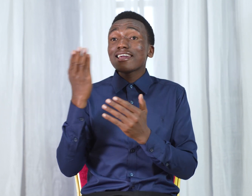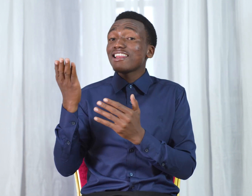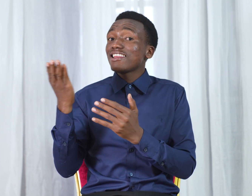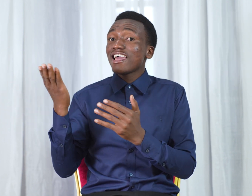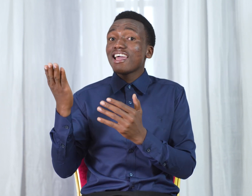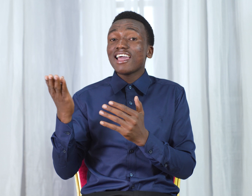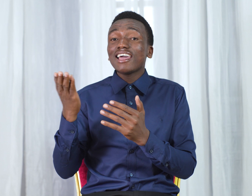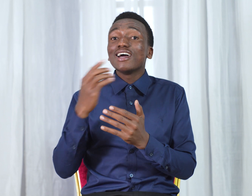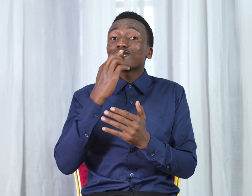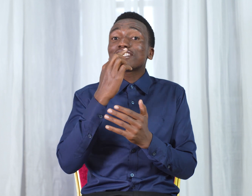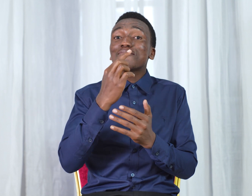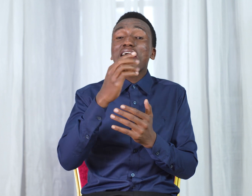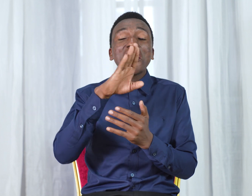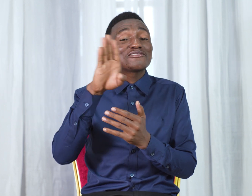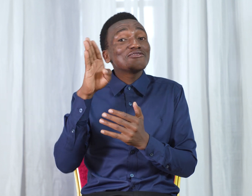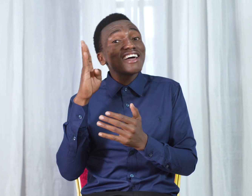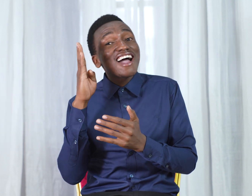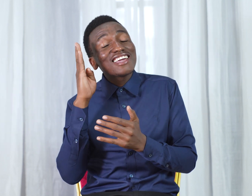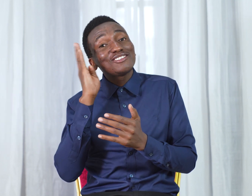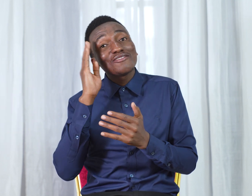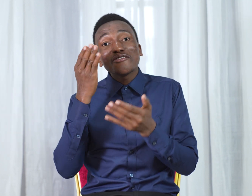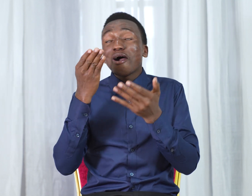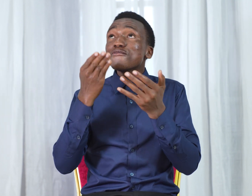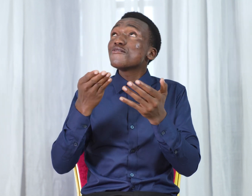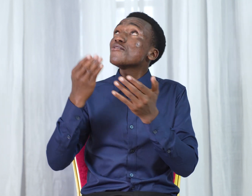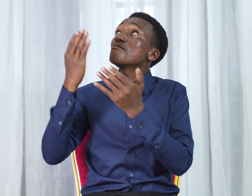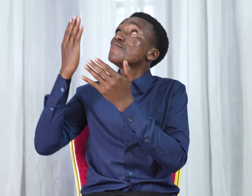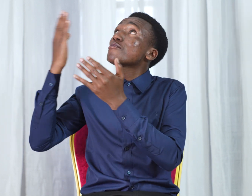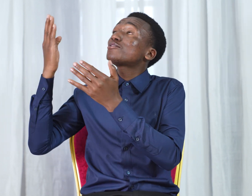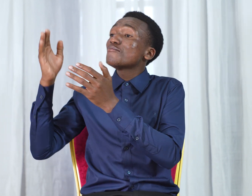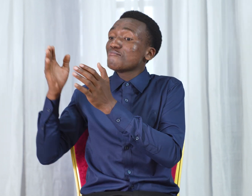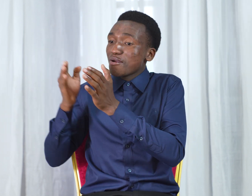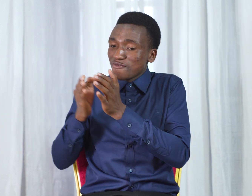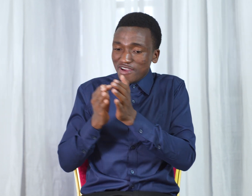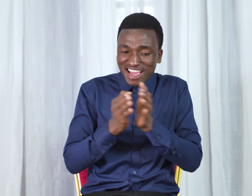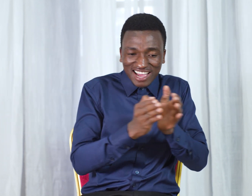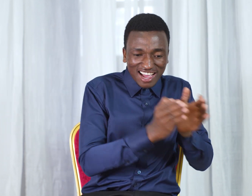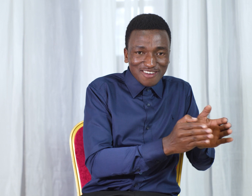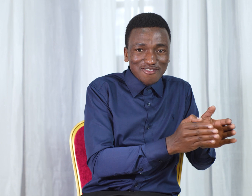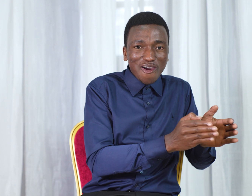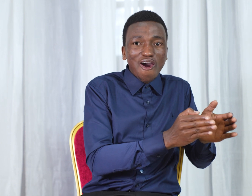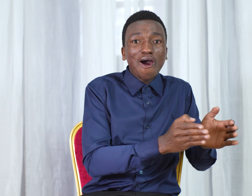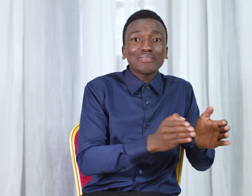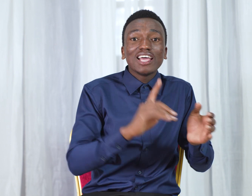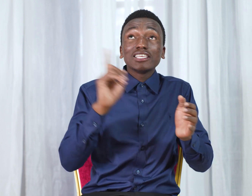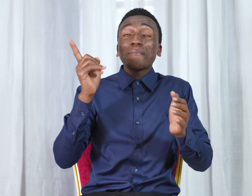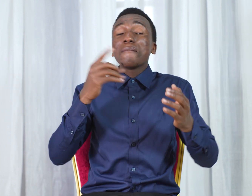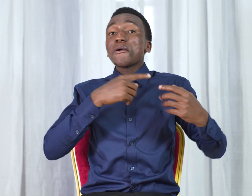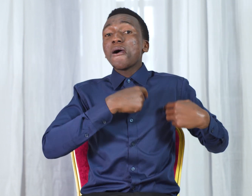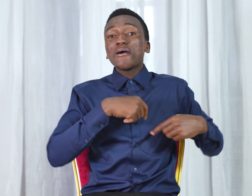yale Tusema ya tunayajua huyo Mungu tumemue kakando Japamyo ya